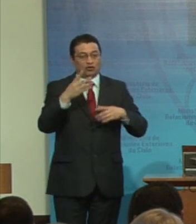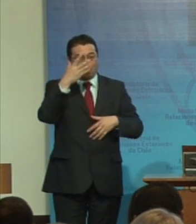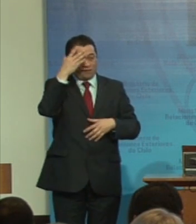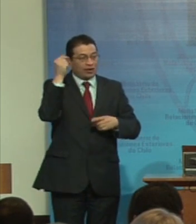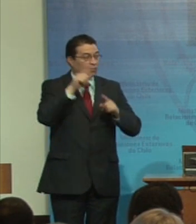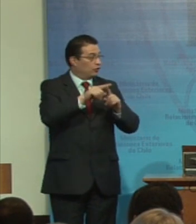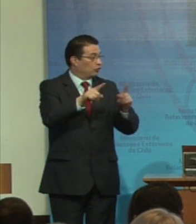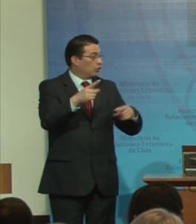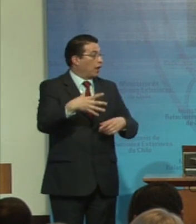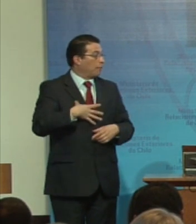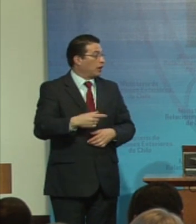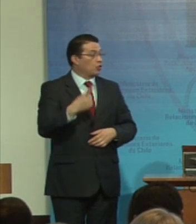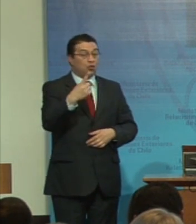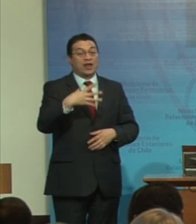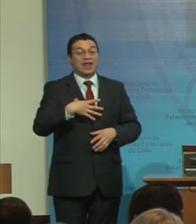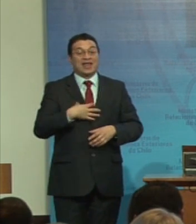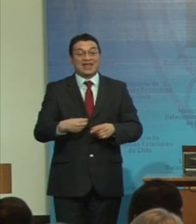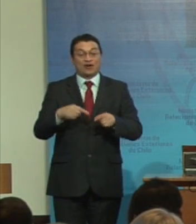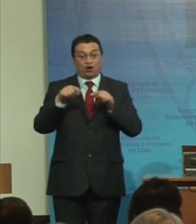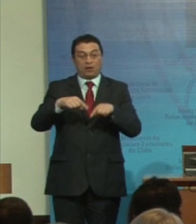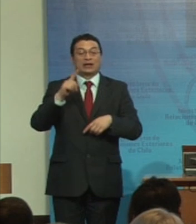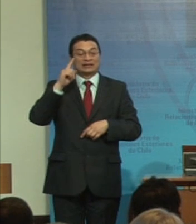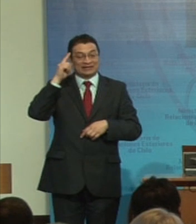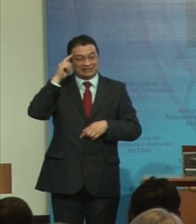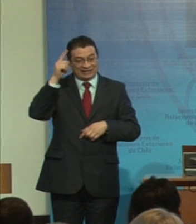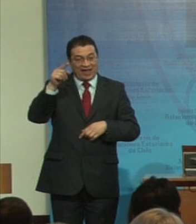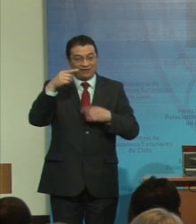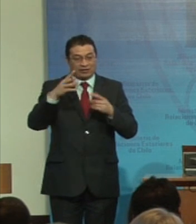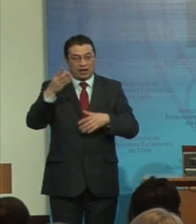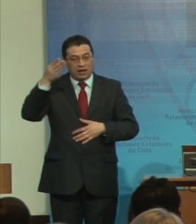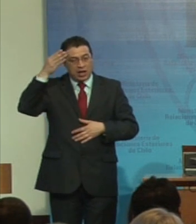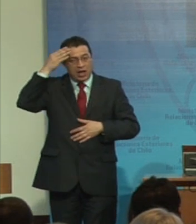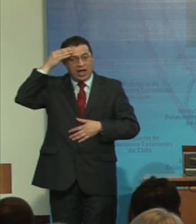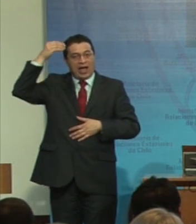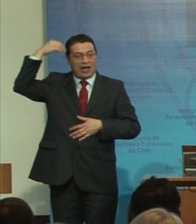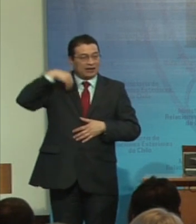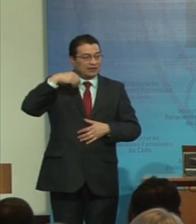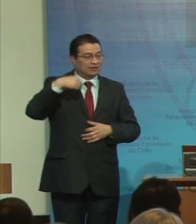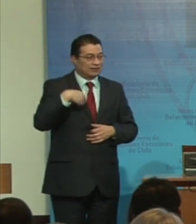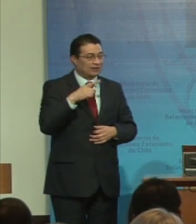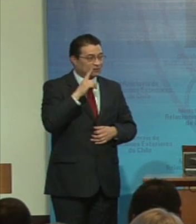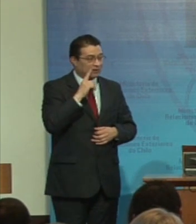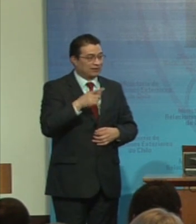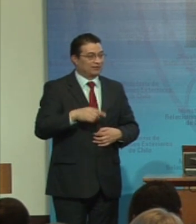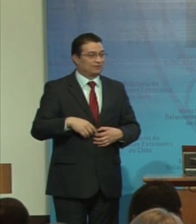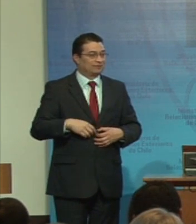de ti que estás esperando un hijo que ya sé que lo tienes concientizado con discapacidad